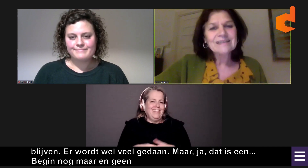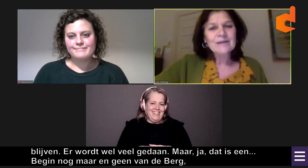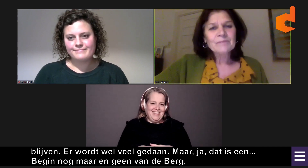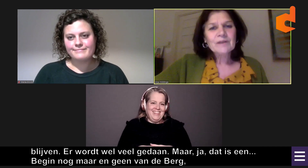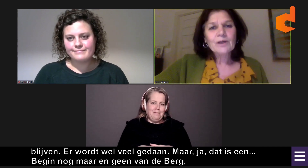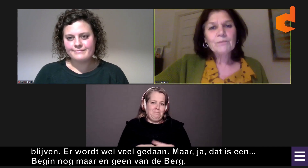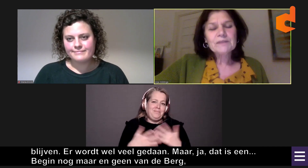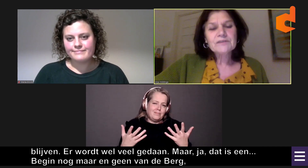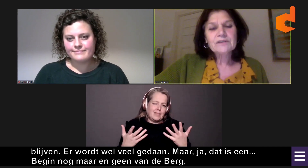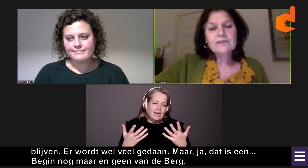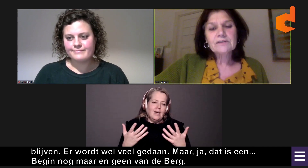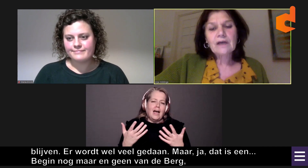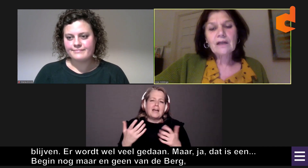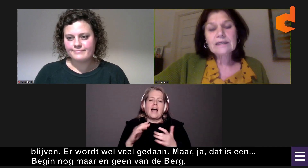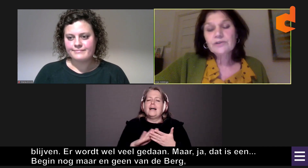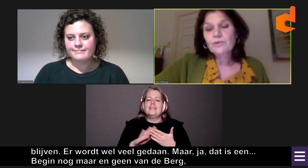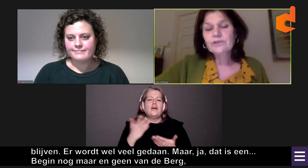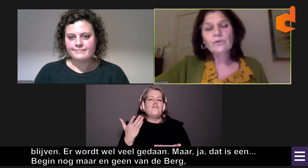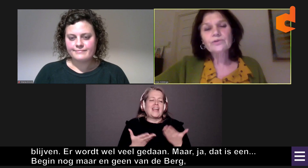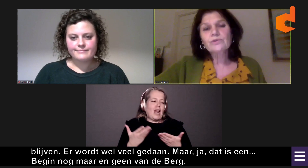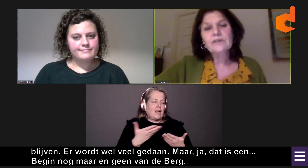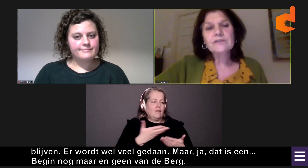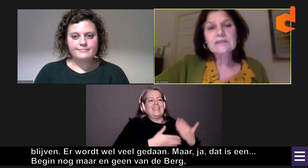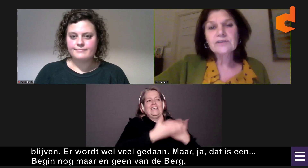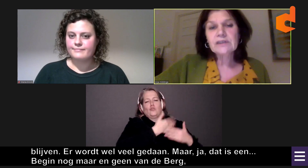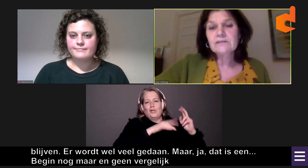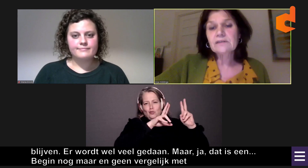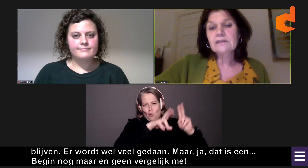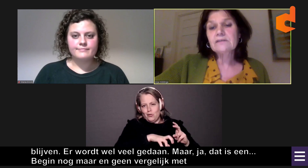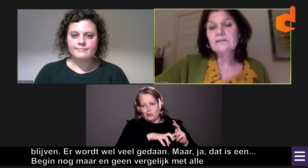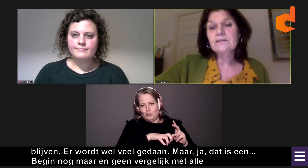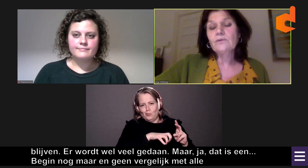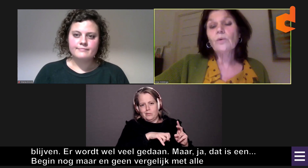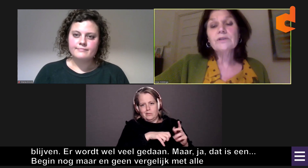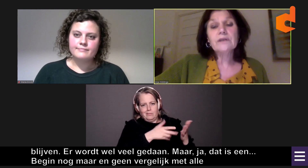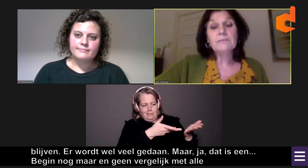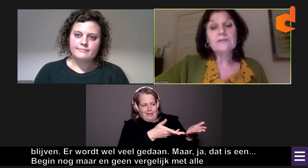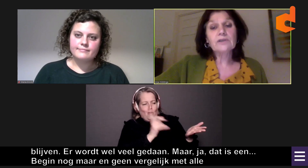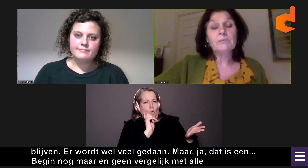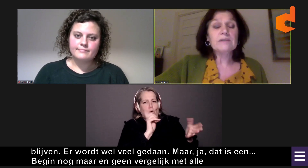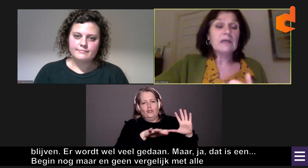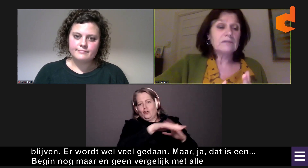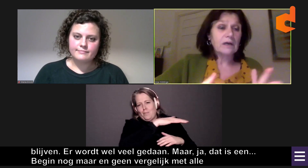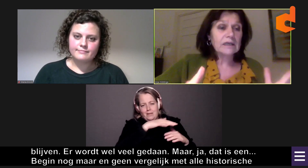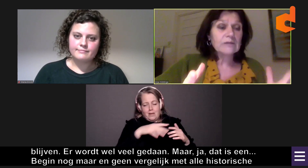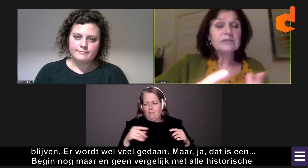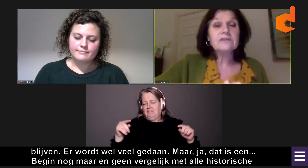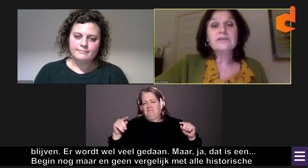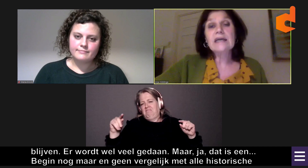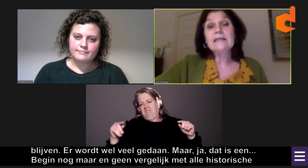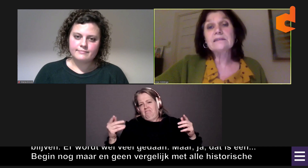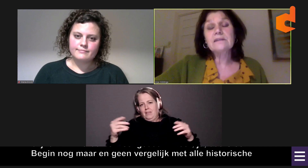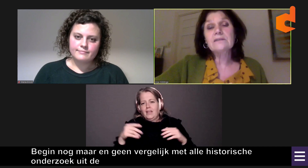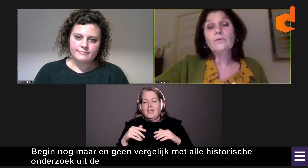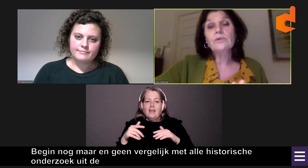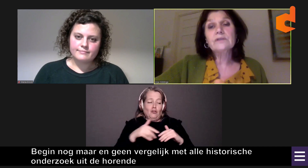met alle historische onderzoek wat er is in de horende gemeenschap. En de archieven die